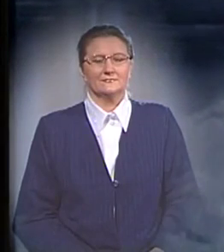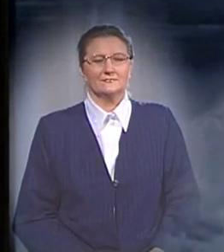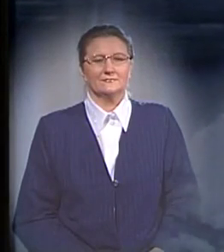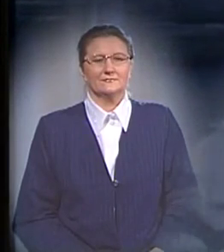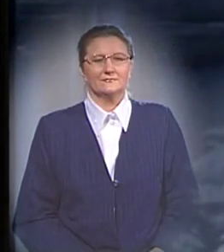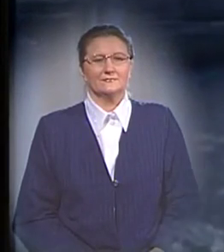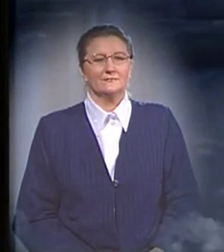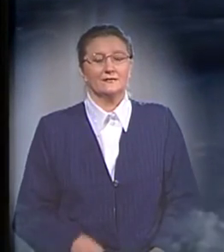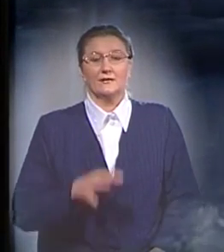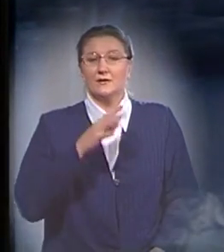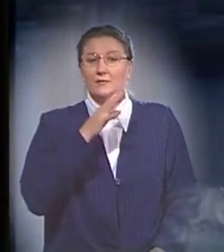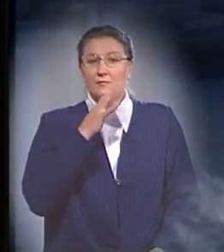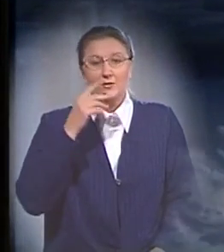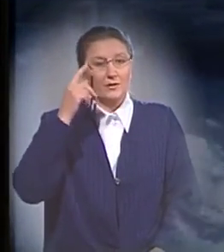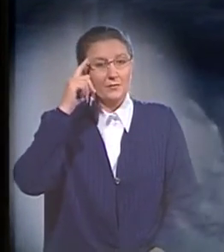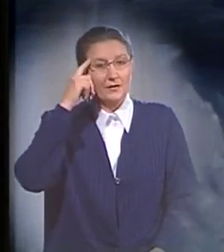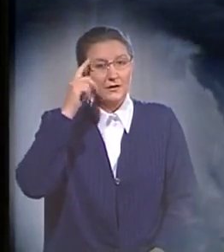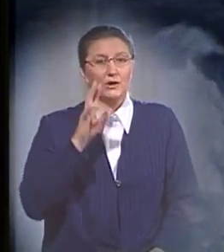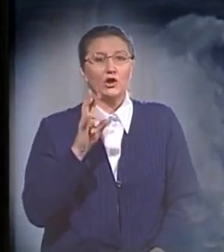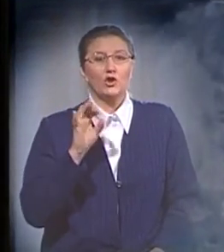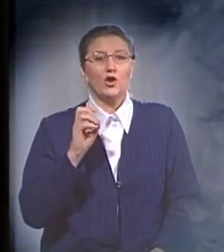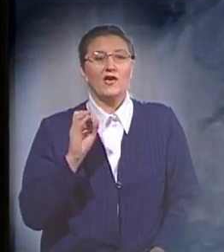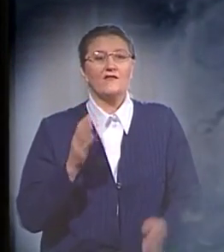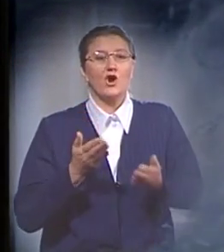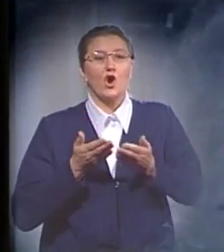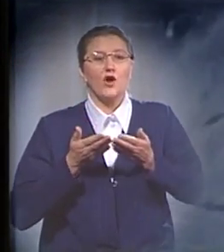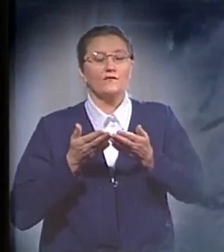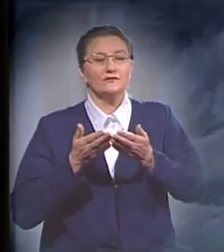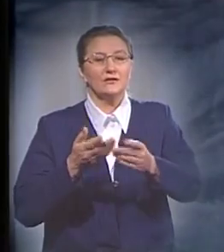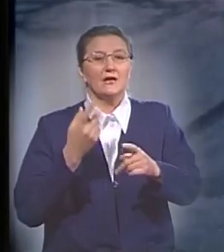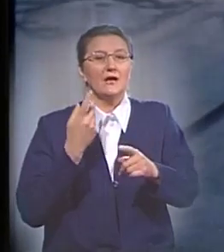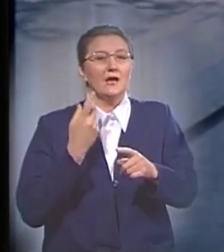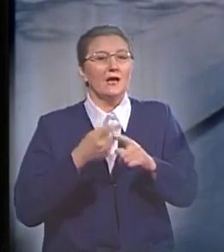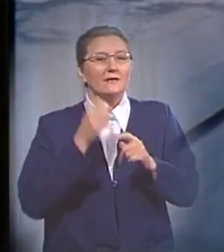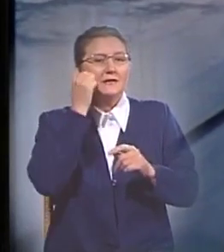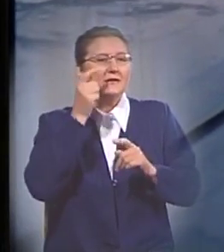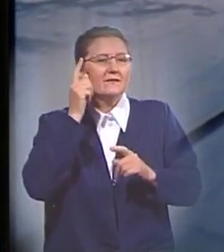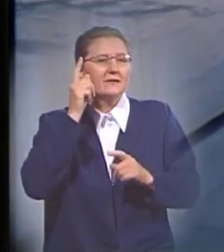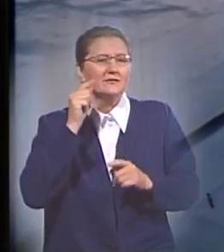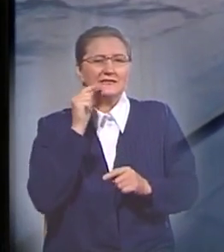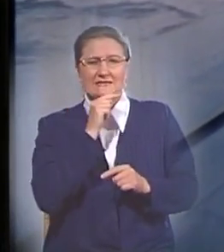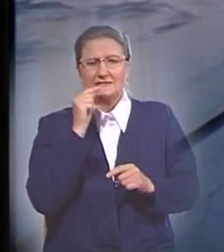Многие полагают, что Ноев ковчег – это продукт древнего народного творчества, миф.